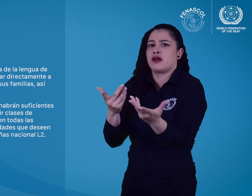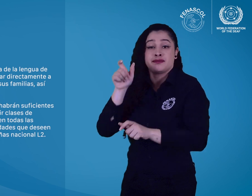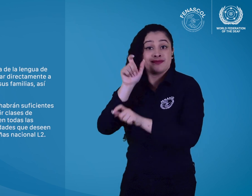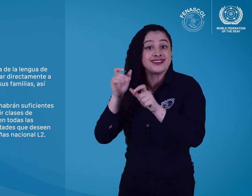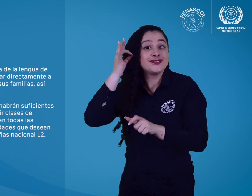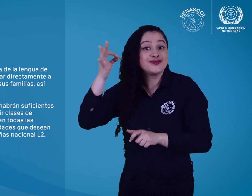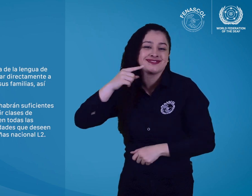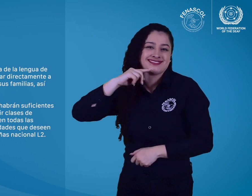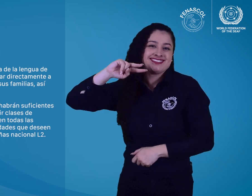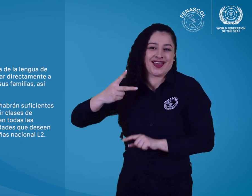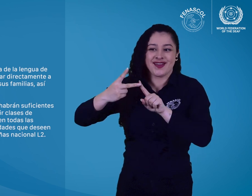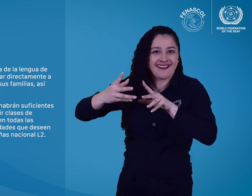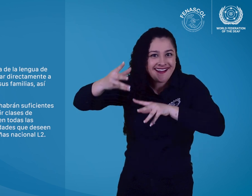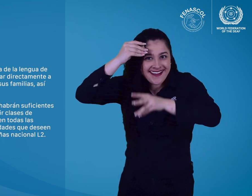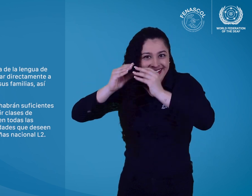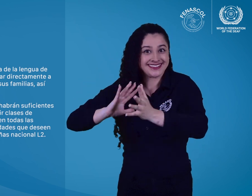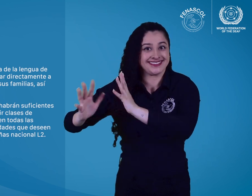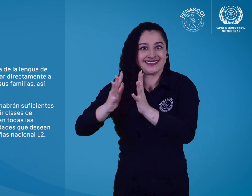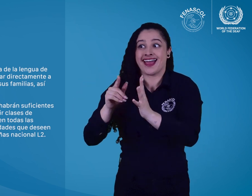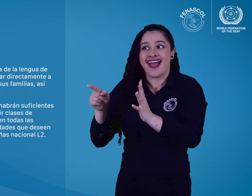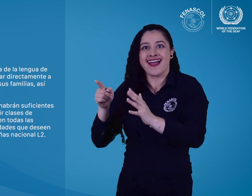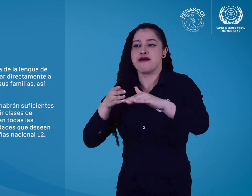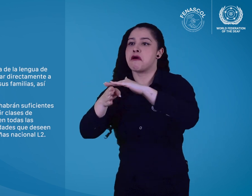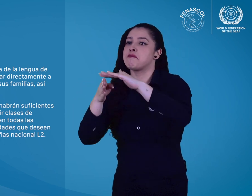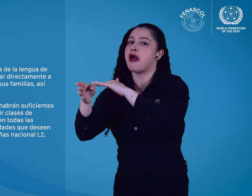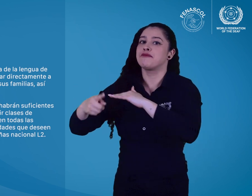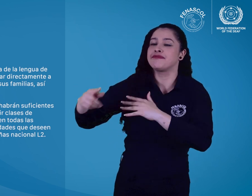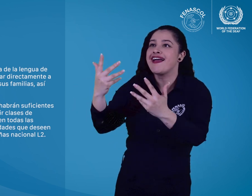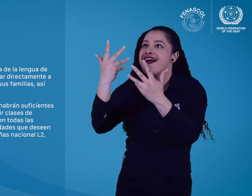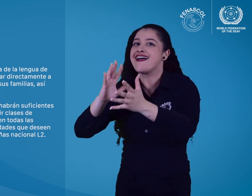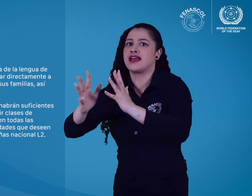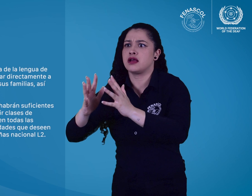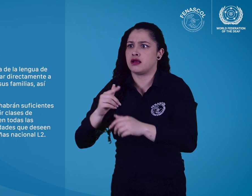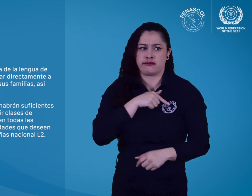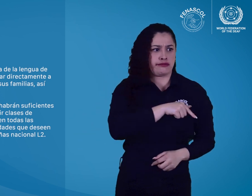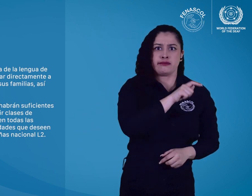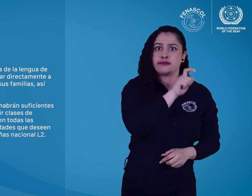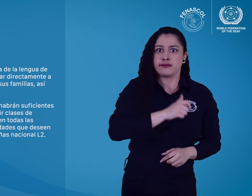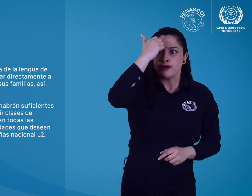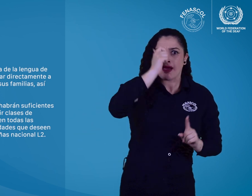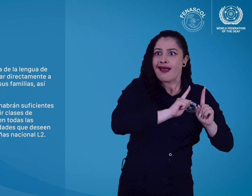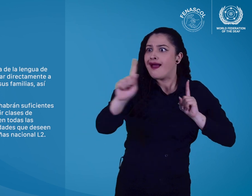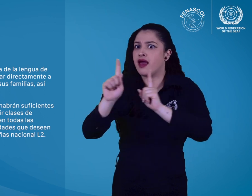universidades que deseen ofrecer clases de lengua de señas nacional como segunda lengua.